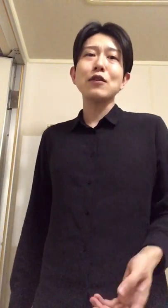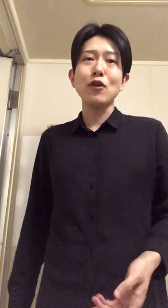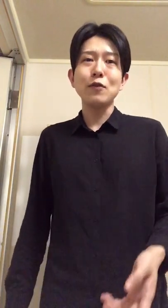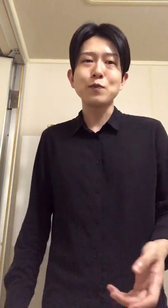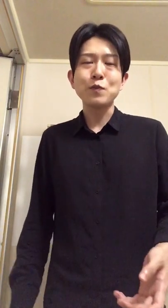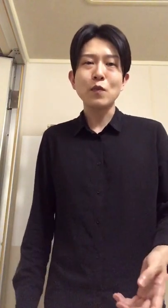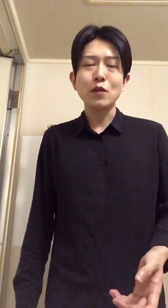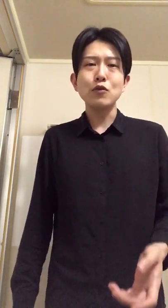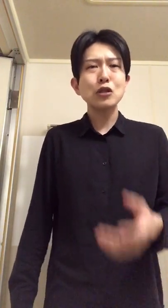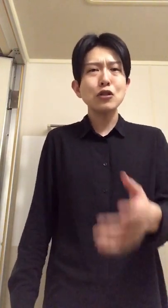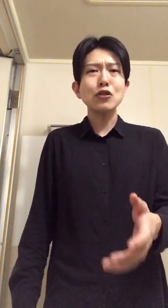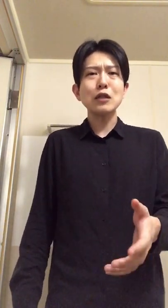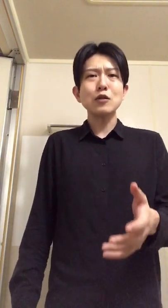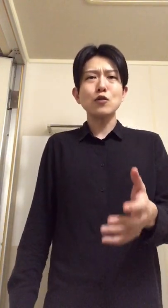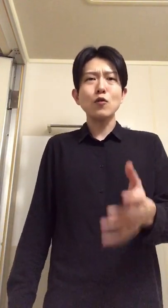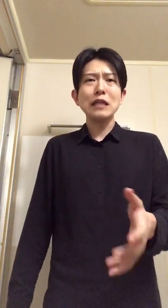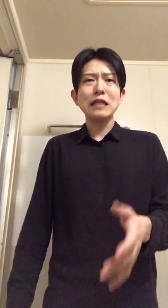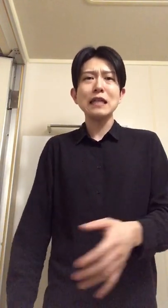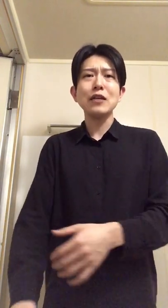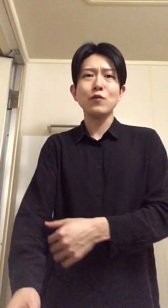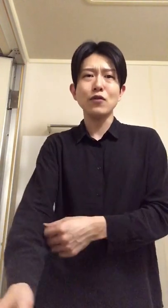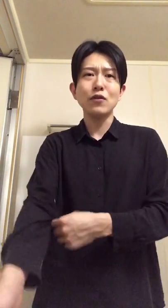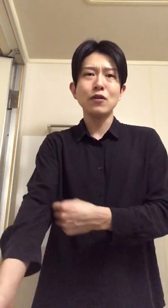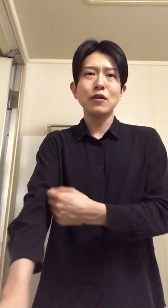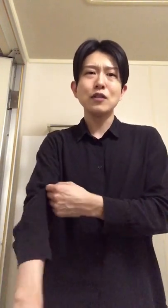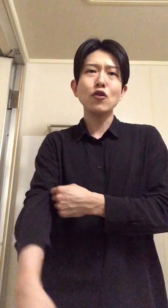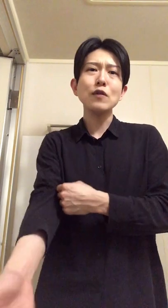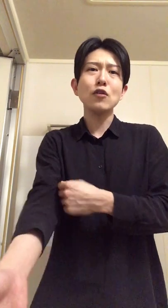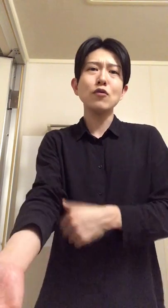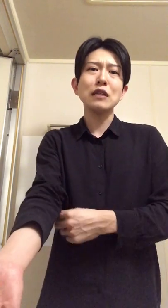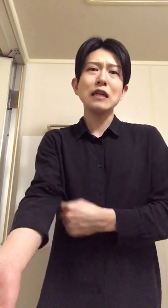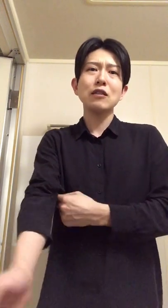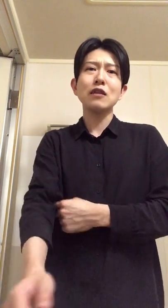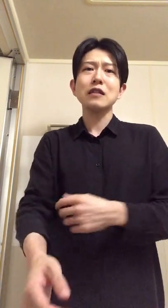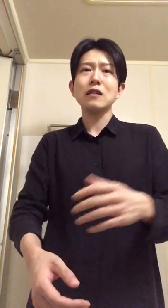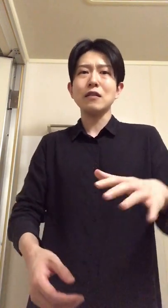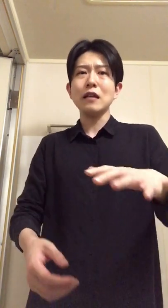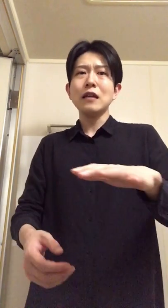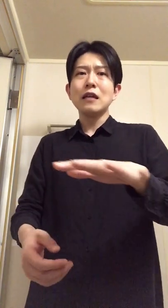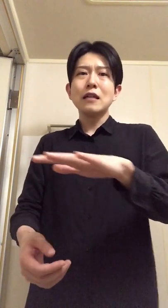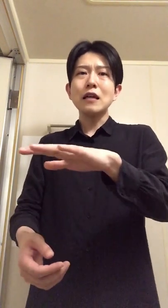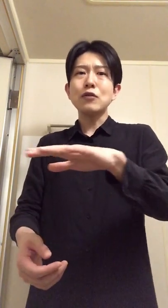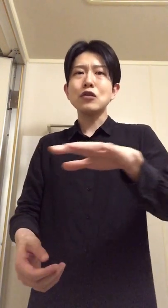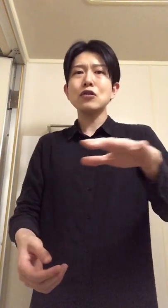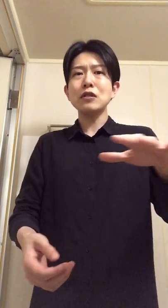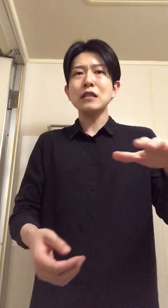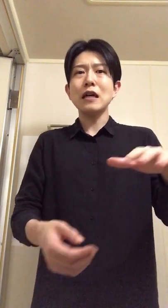うけど普通の人は普そこまでいってないと思うそこまで思ってやってるわけじゃなくてなんか普通にさ